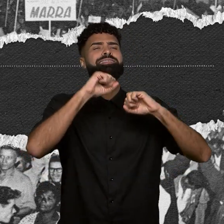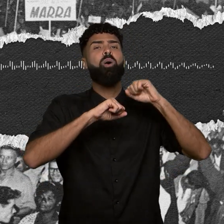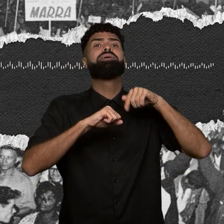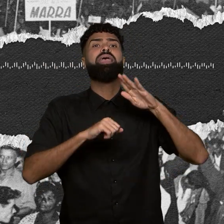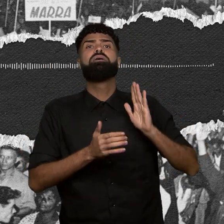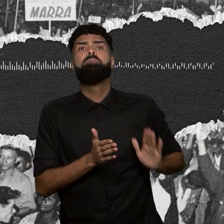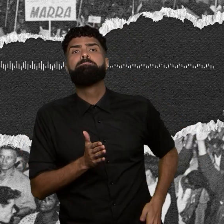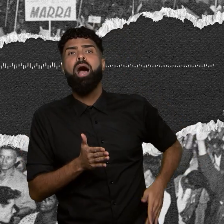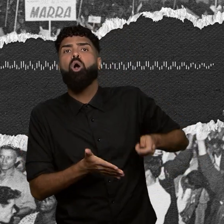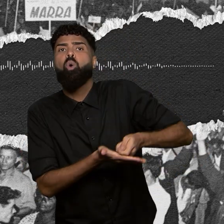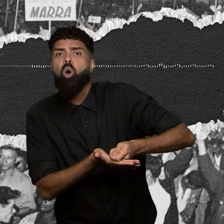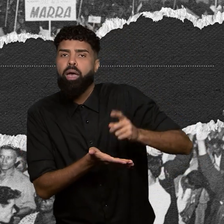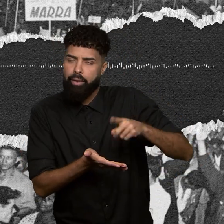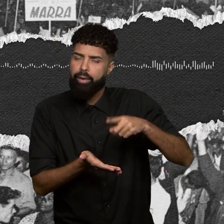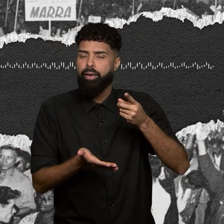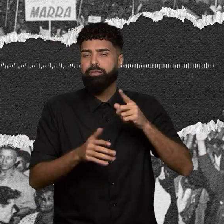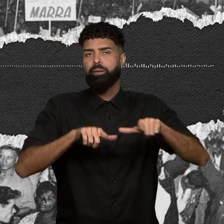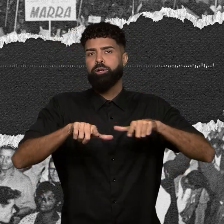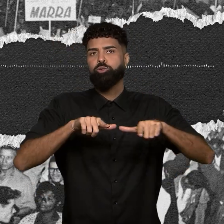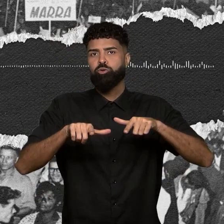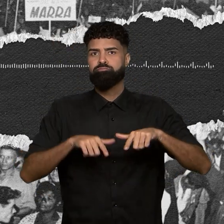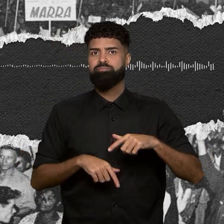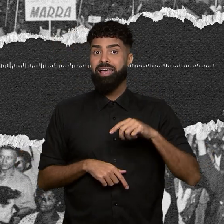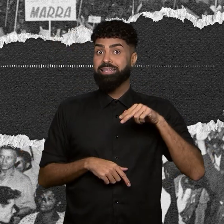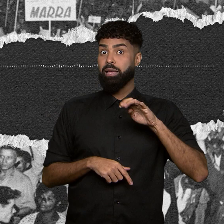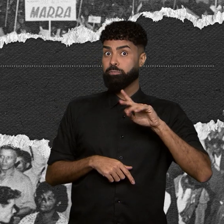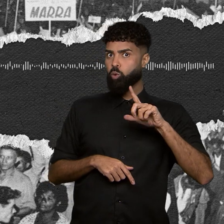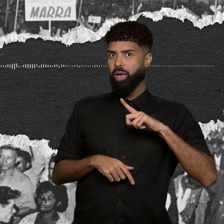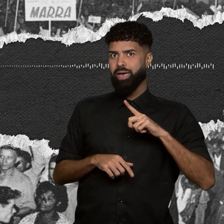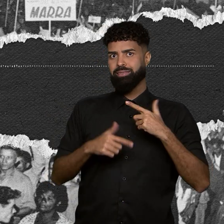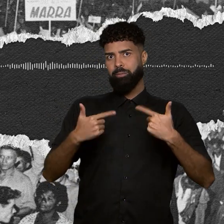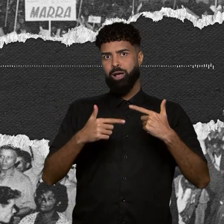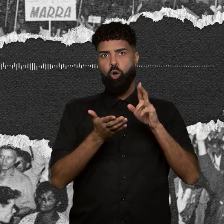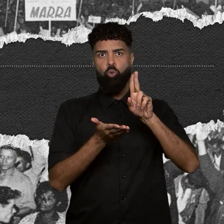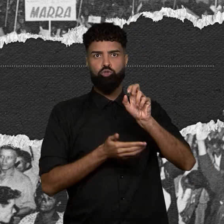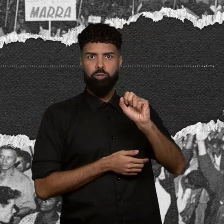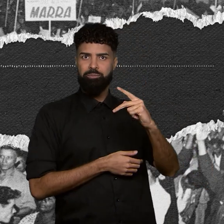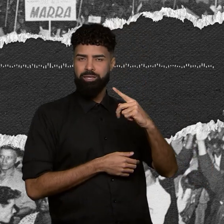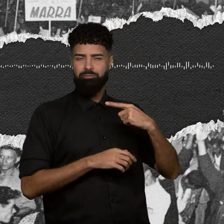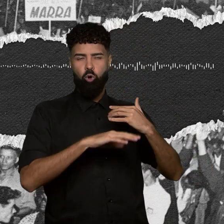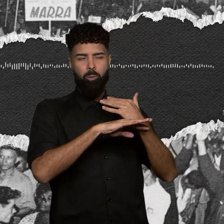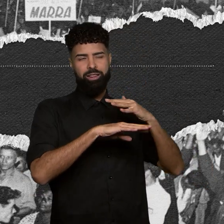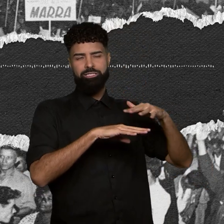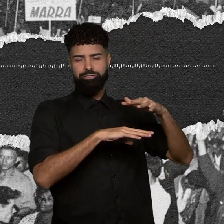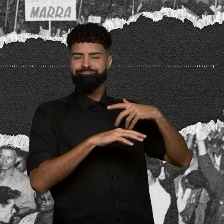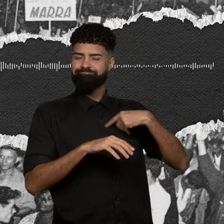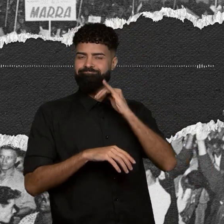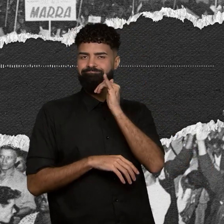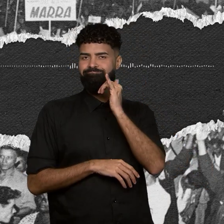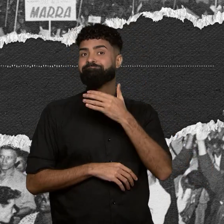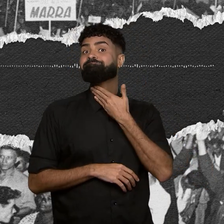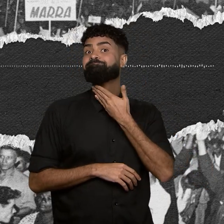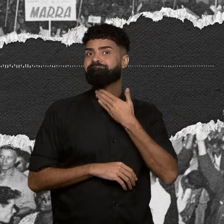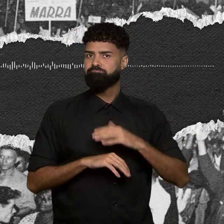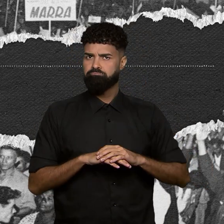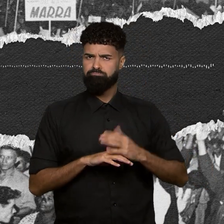Quem diz isso é Nabil Bonduque, urbanista e professor da USP. O Brasil estava, naquele momento, ele estava passando por um processo de